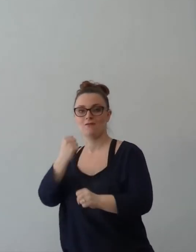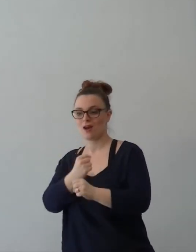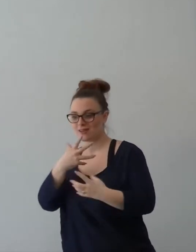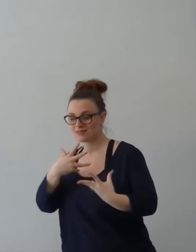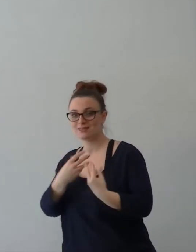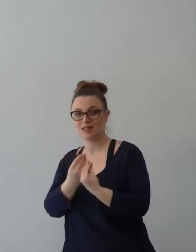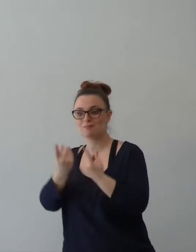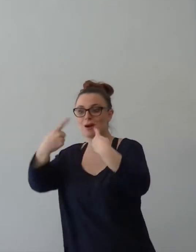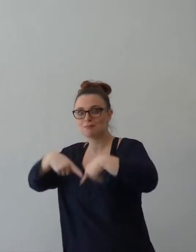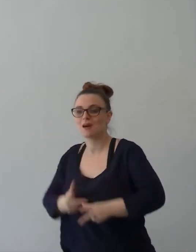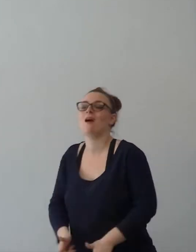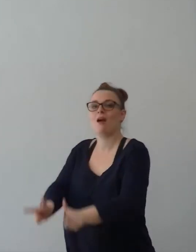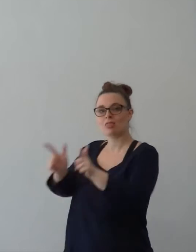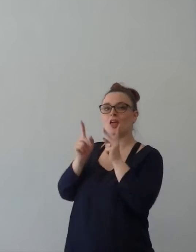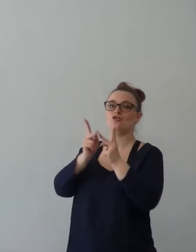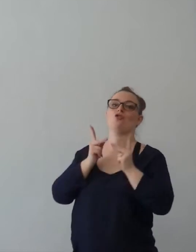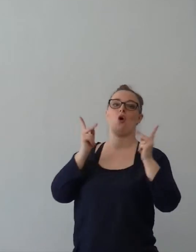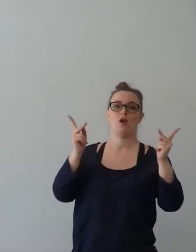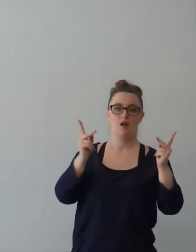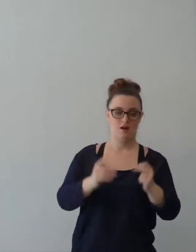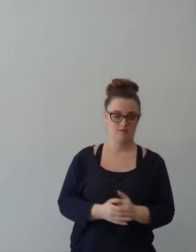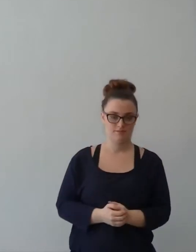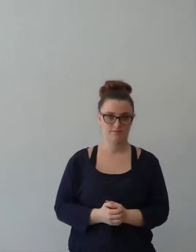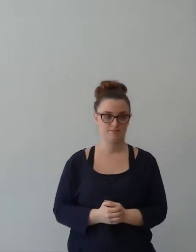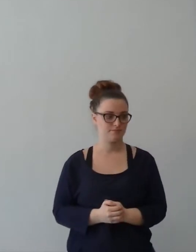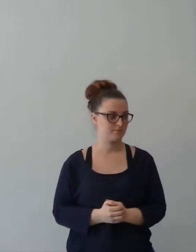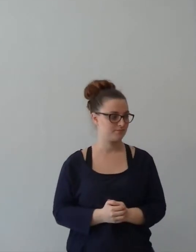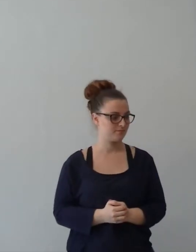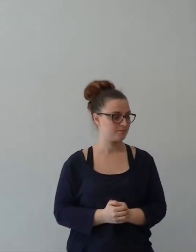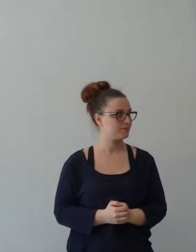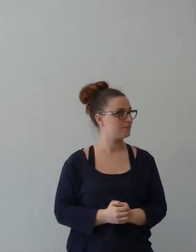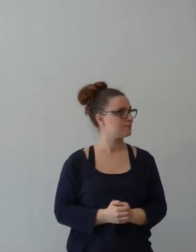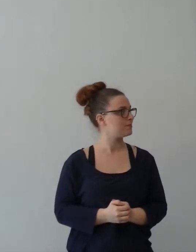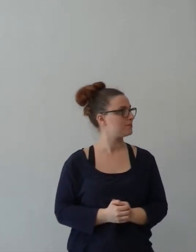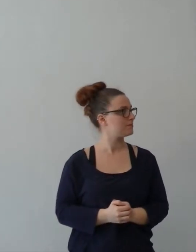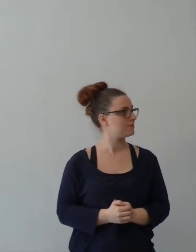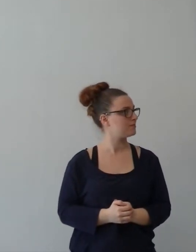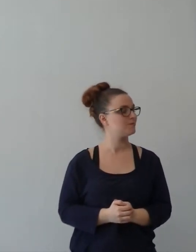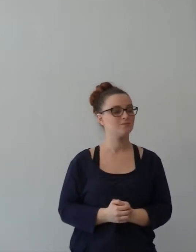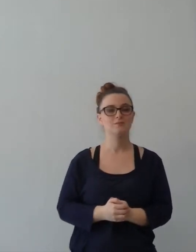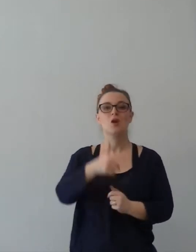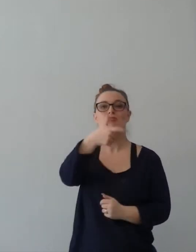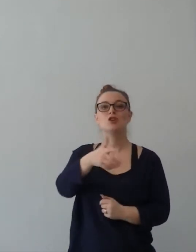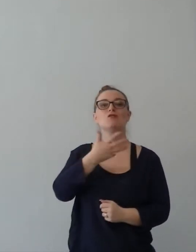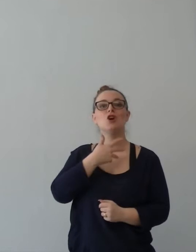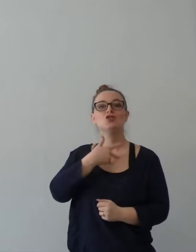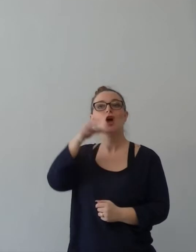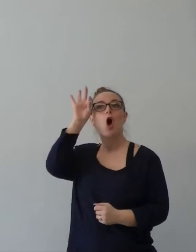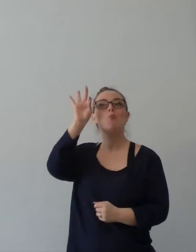si costruisce lavorando assieme su una missione e su uno scopo condiviso.